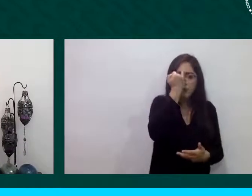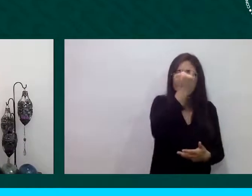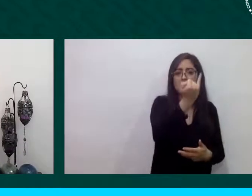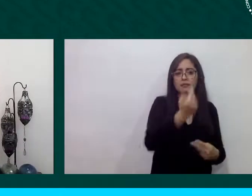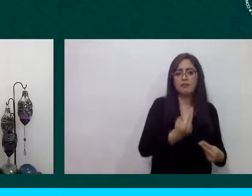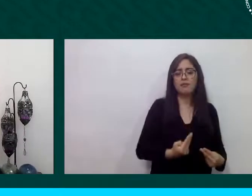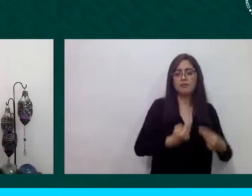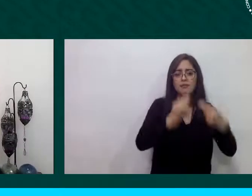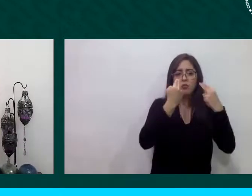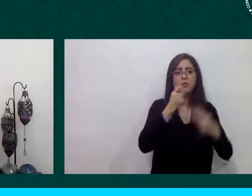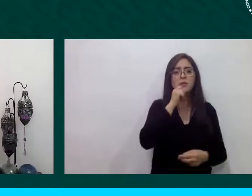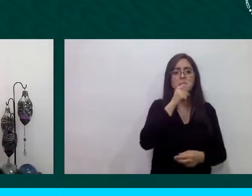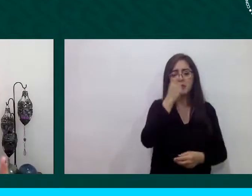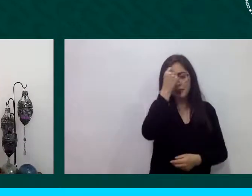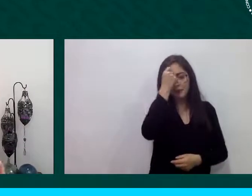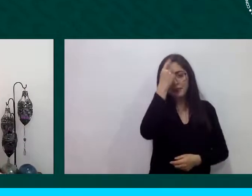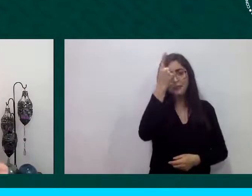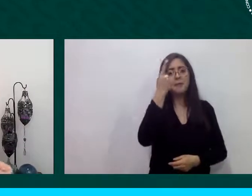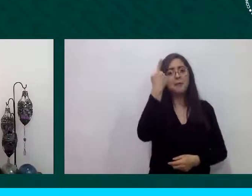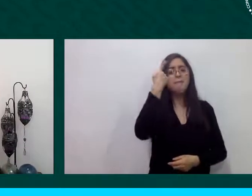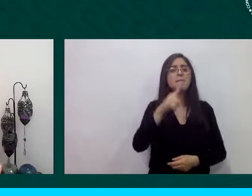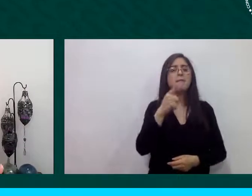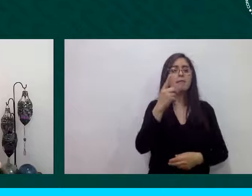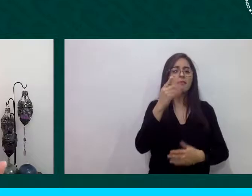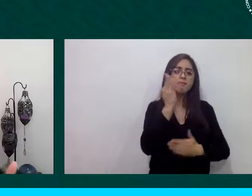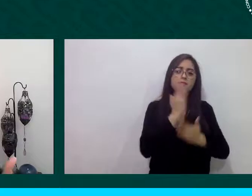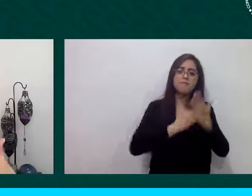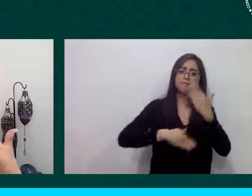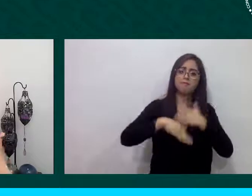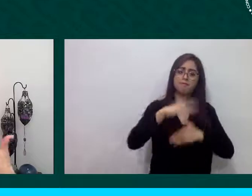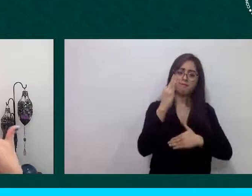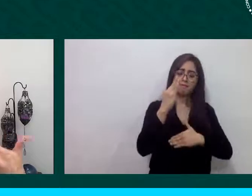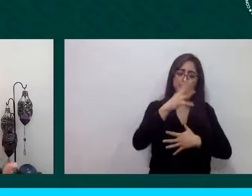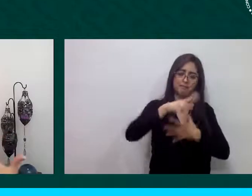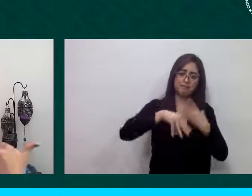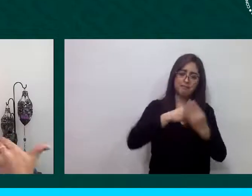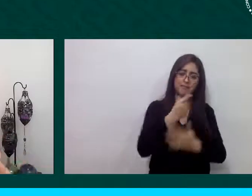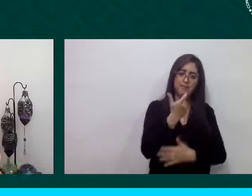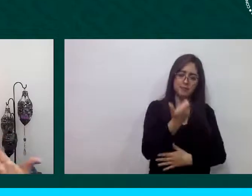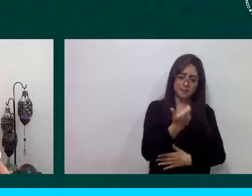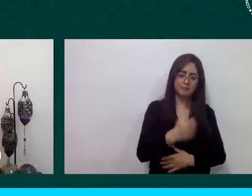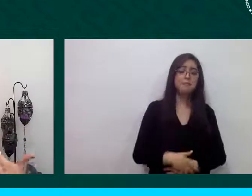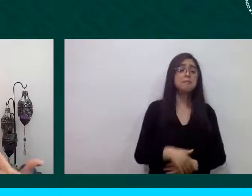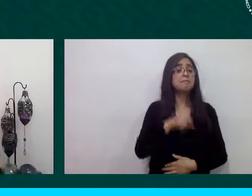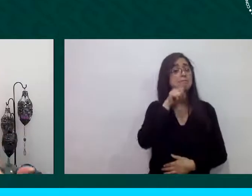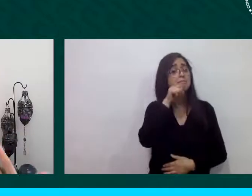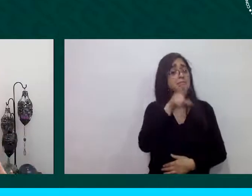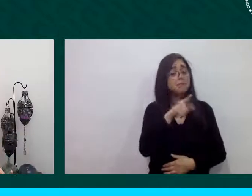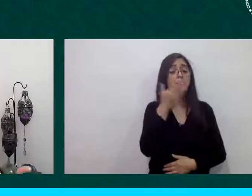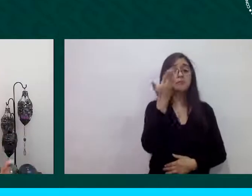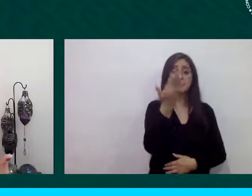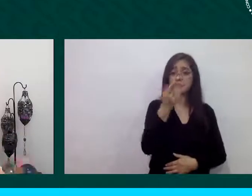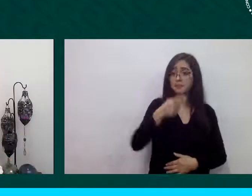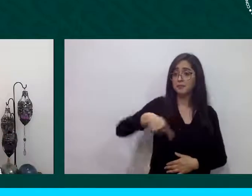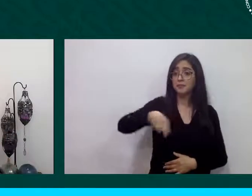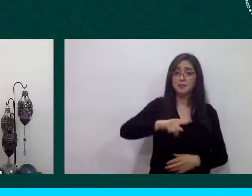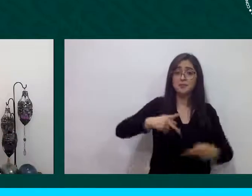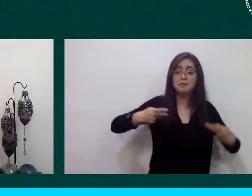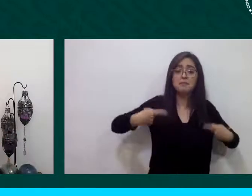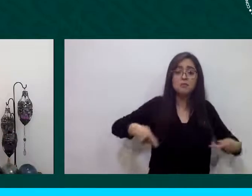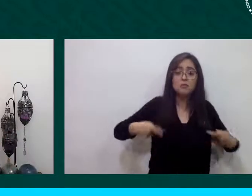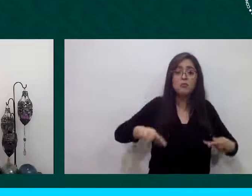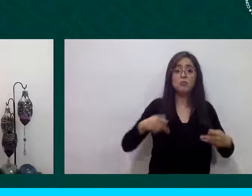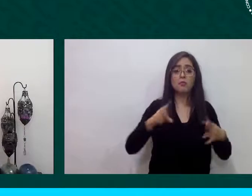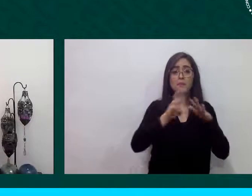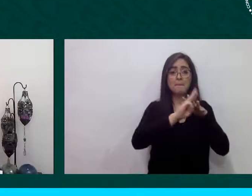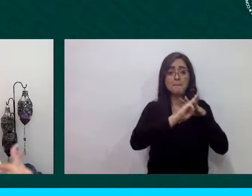asimismo buscamos también que las mismas personas en movilidad sean los generadores de este conocimiento y que